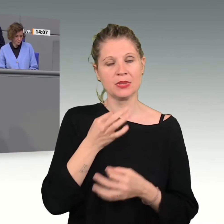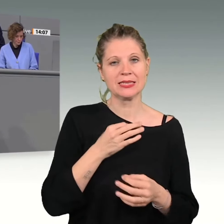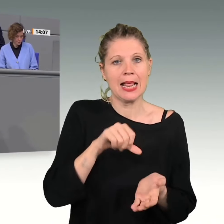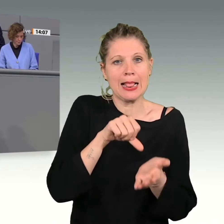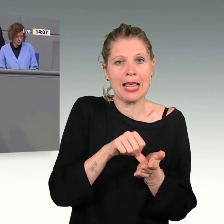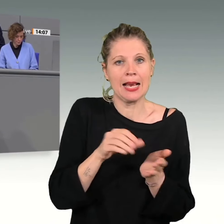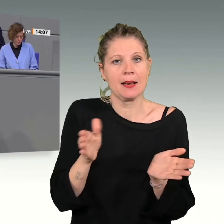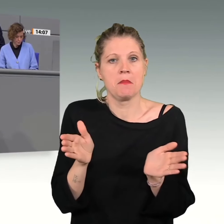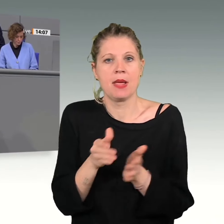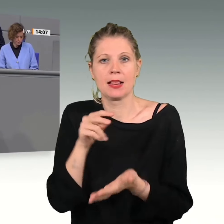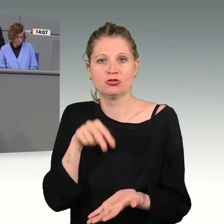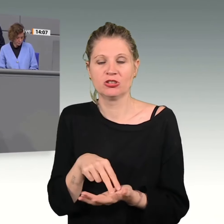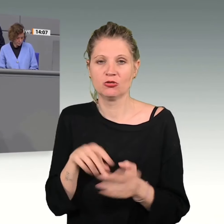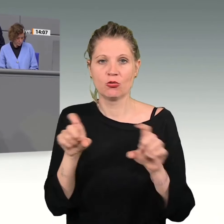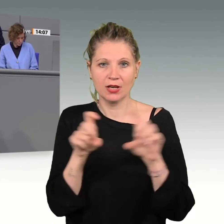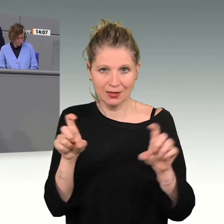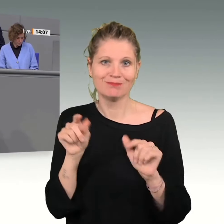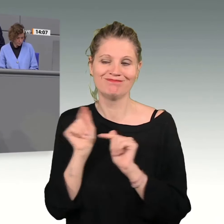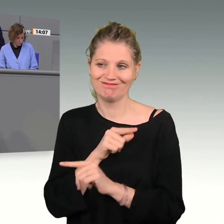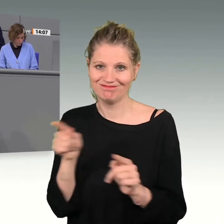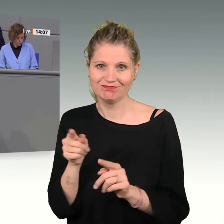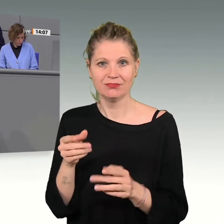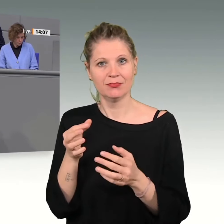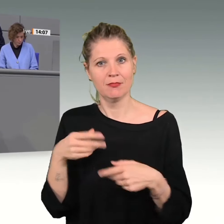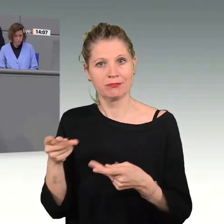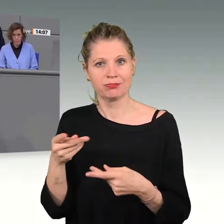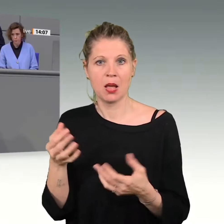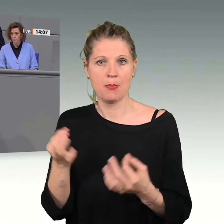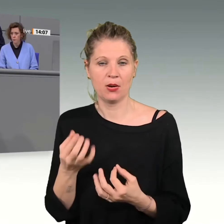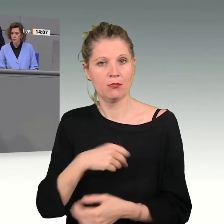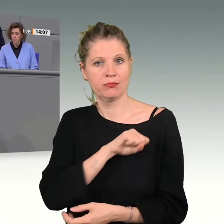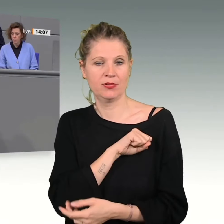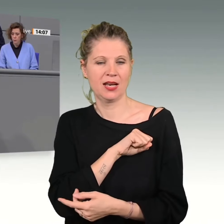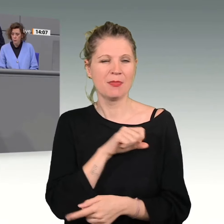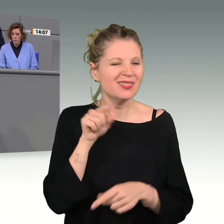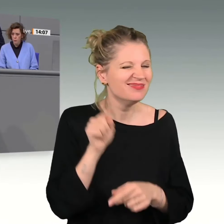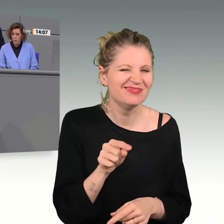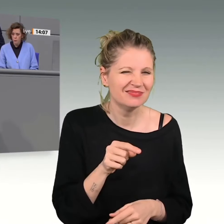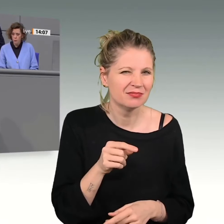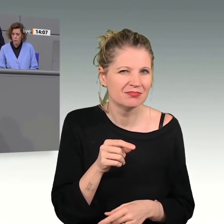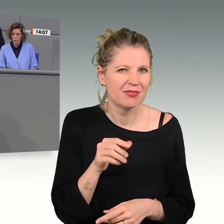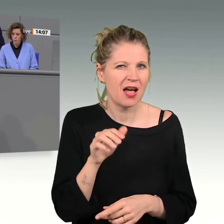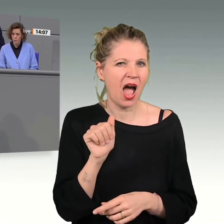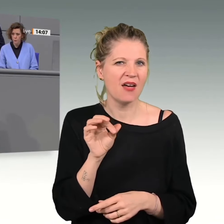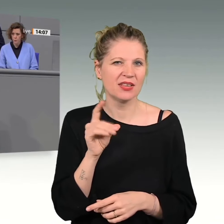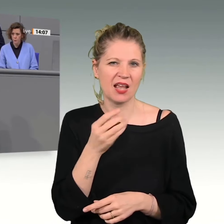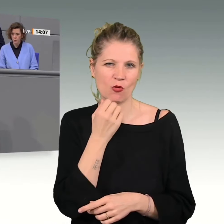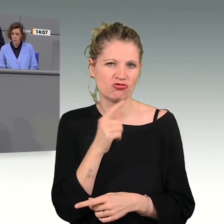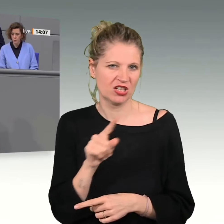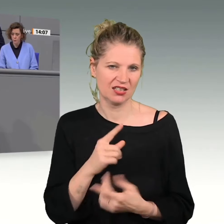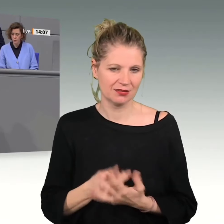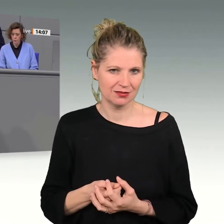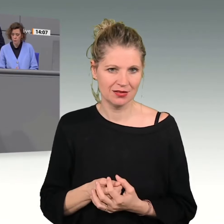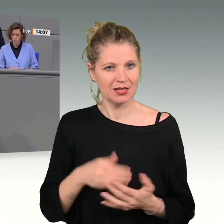Unternehmen profitieren davon. Das möchte die AfD gar nicht. Sie forderte stattdessen in ihrem